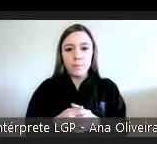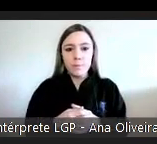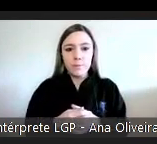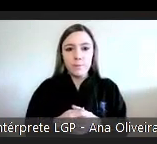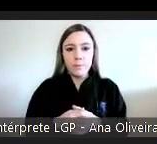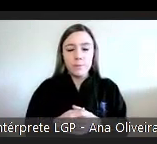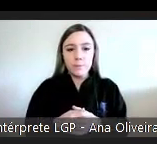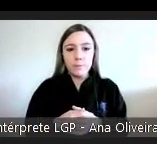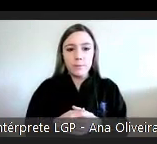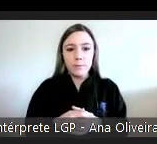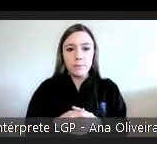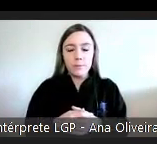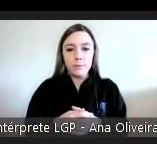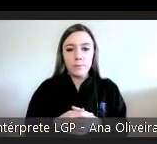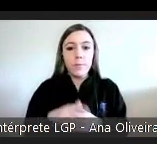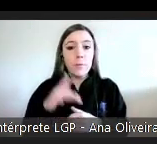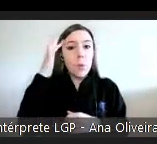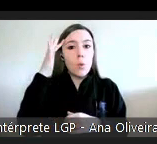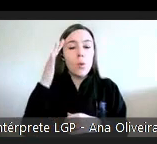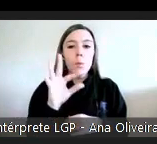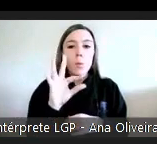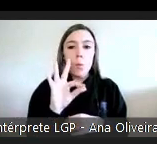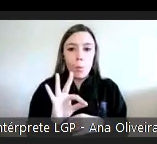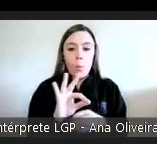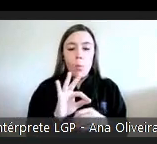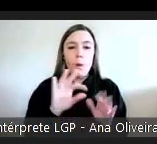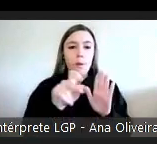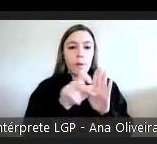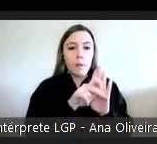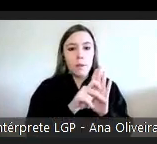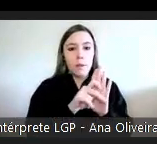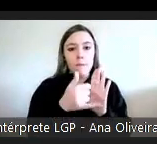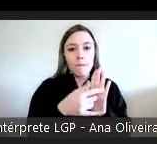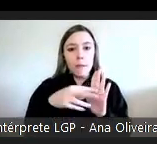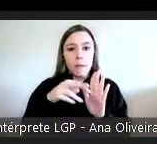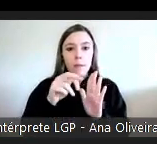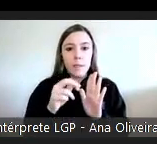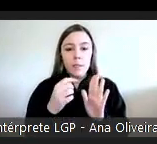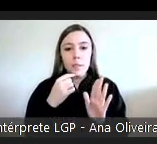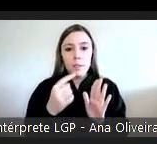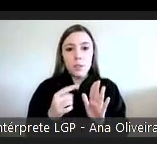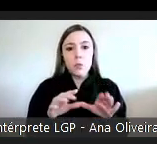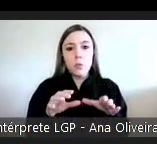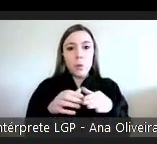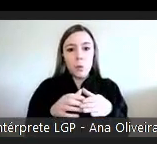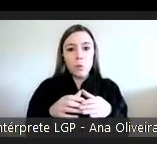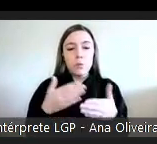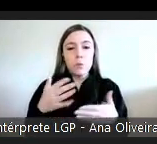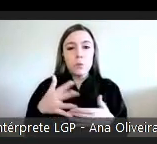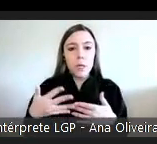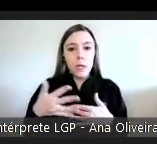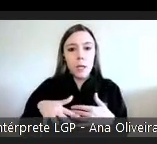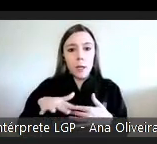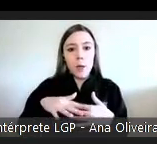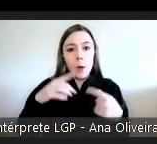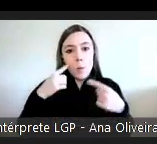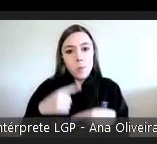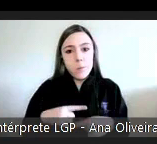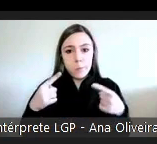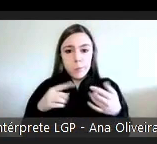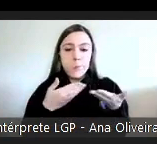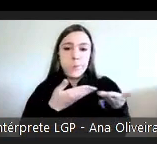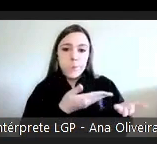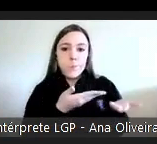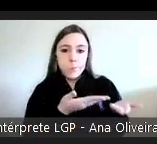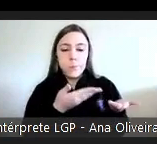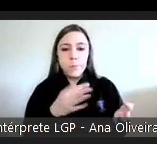O número 4 do artigo 23 da Constituição da República diz-nos logo que os órgãos e agentes da administração pública cooperam com o provedor de justiça na